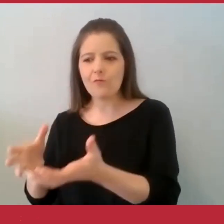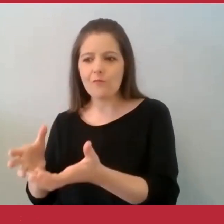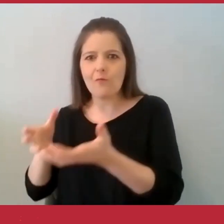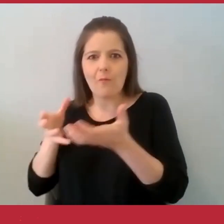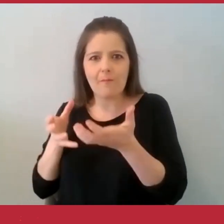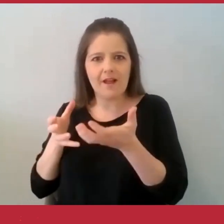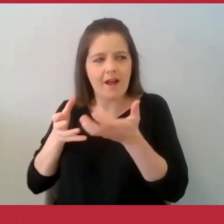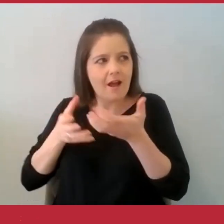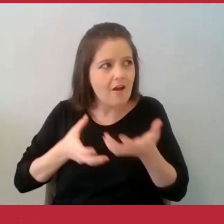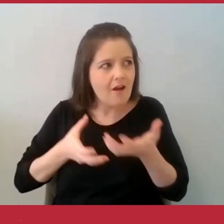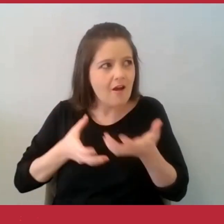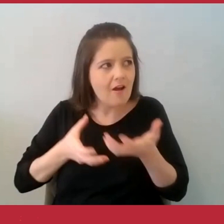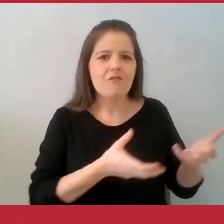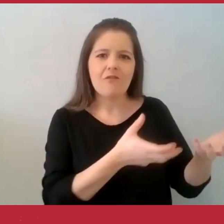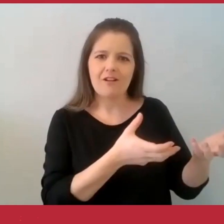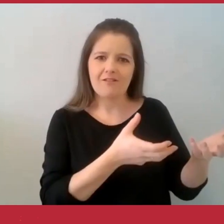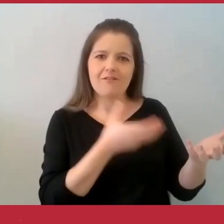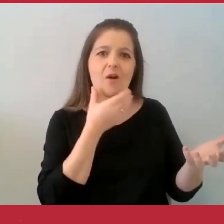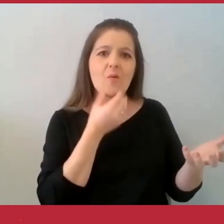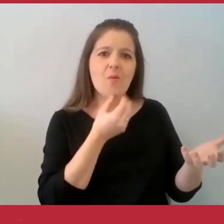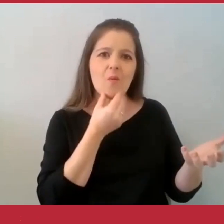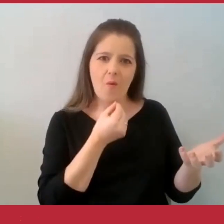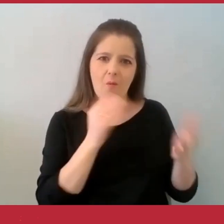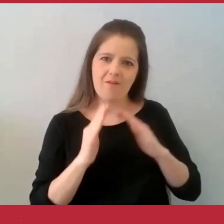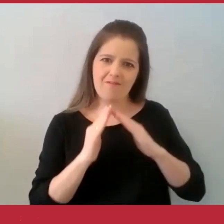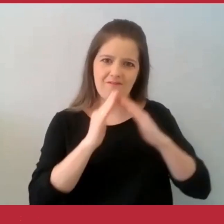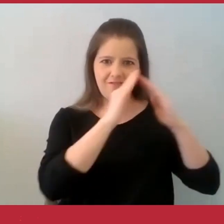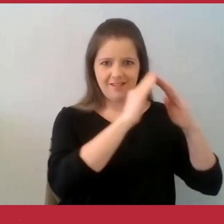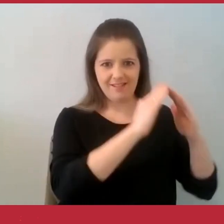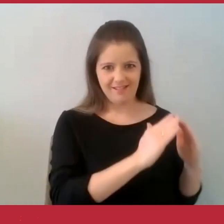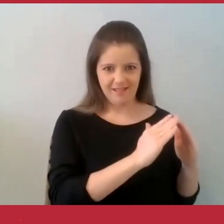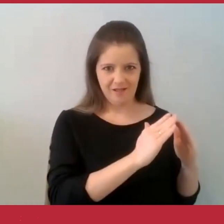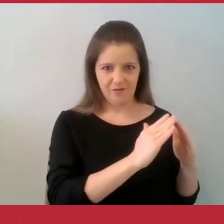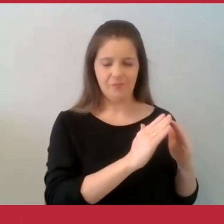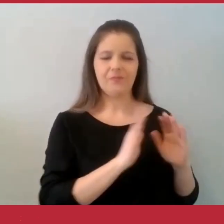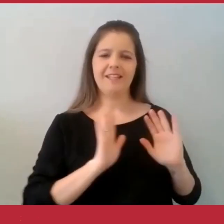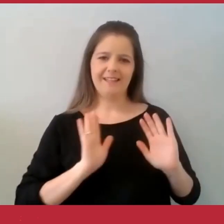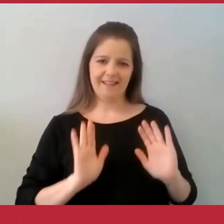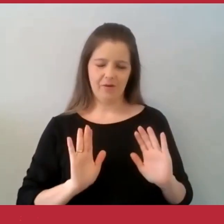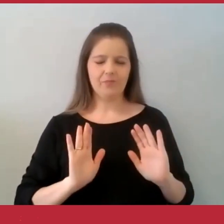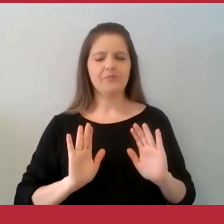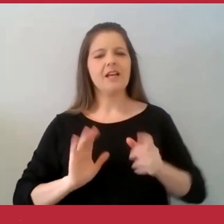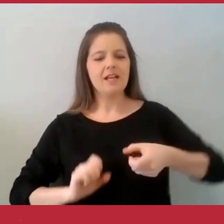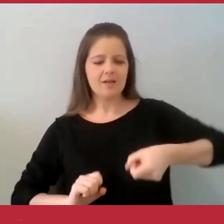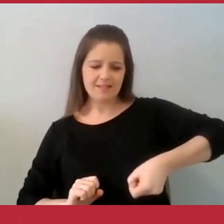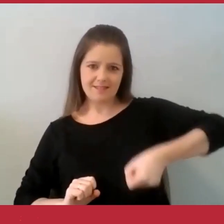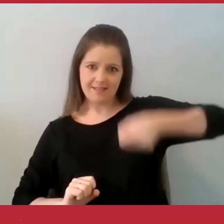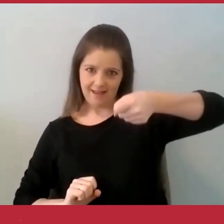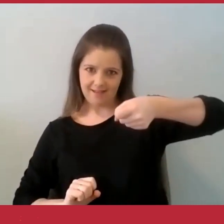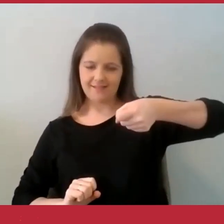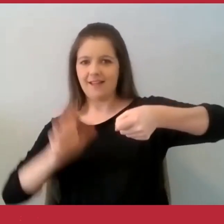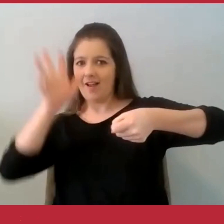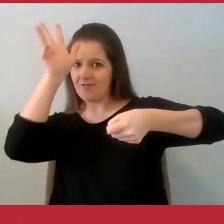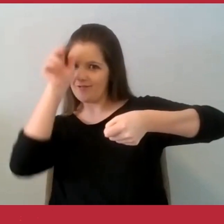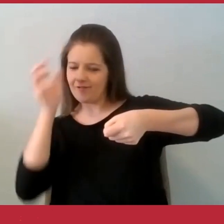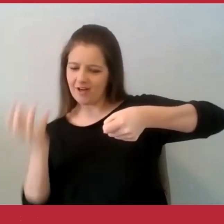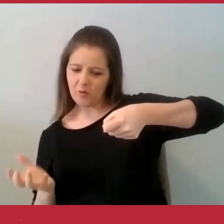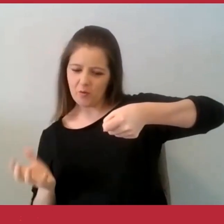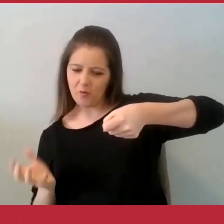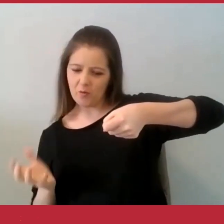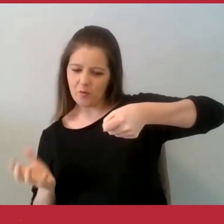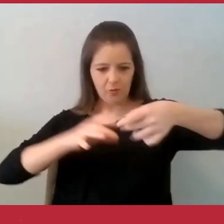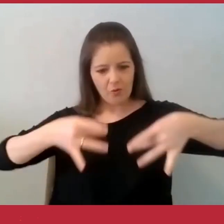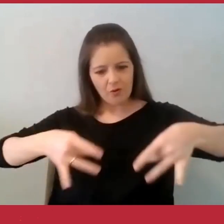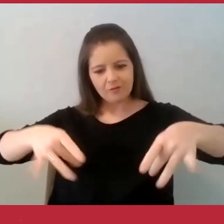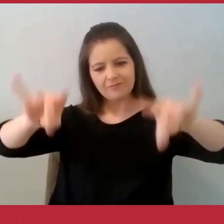Então, ele preparou uma cesta, colocou o frango dentro e cobriu com um paninho branquinho